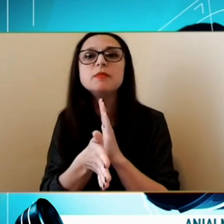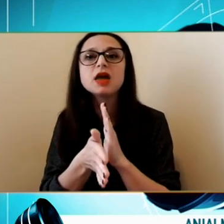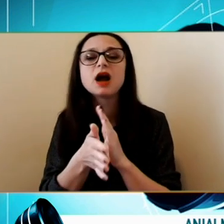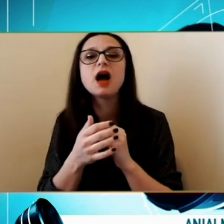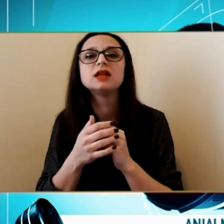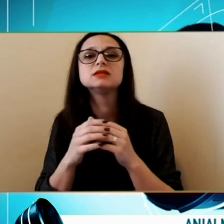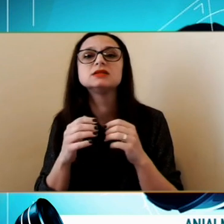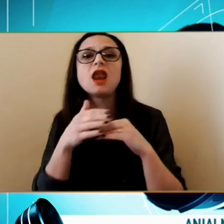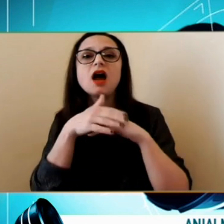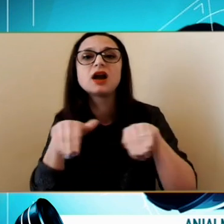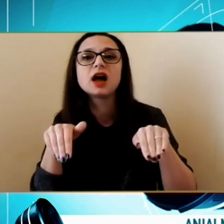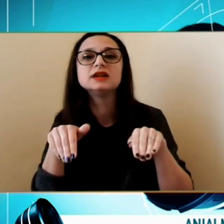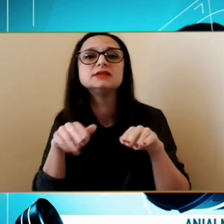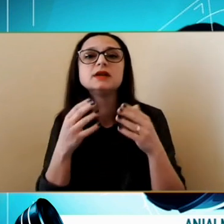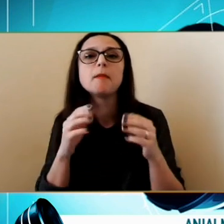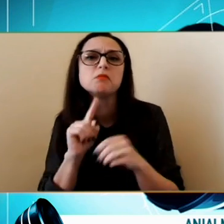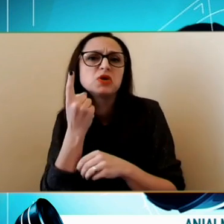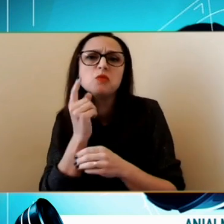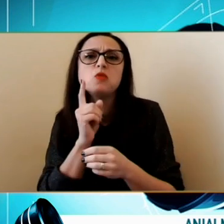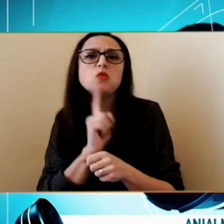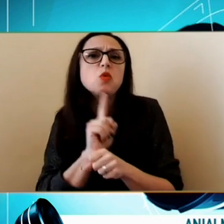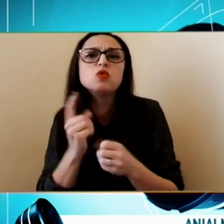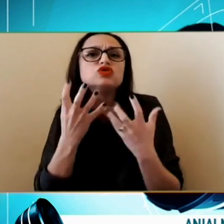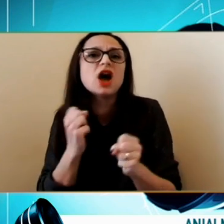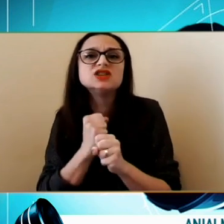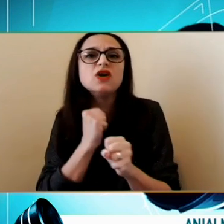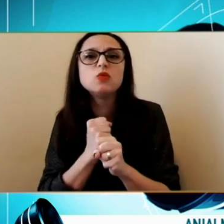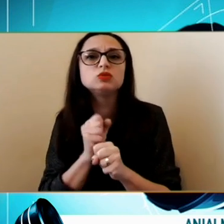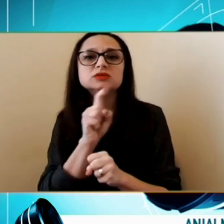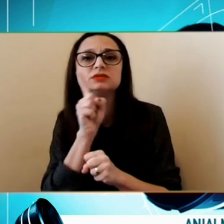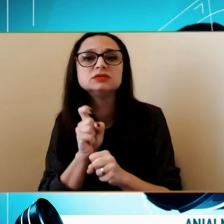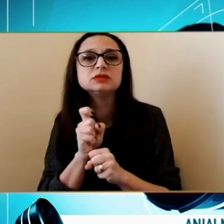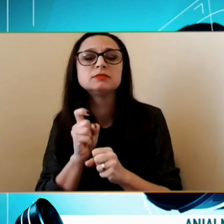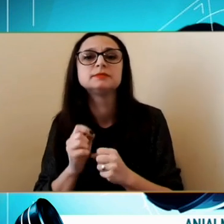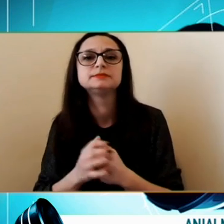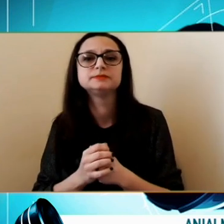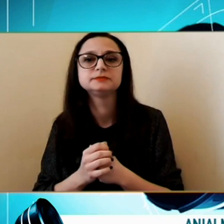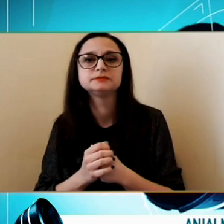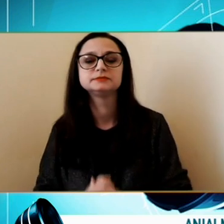-ați plănuit Alături de Colegii dumneavoastră Pentru toată această perioadă